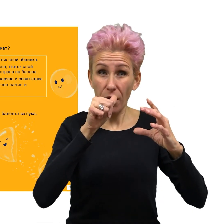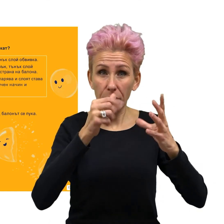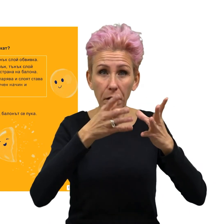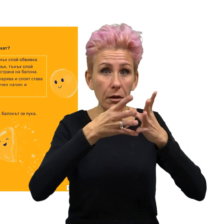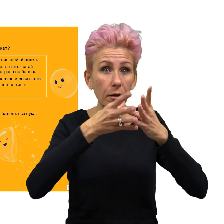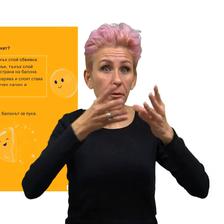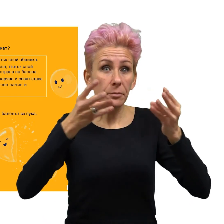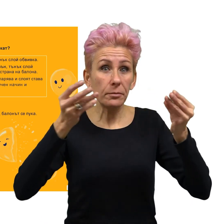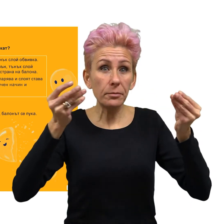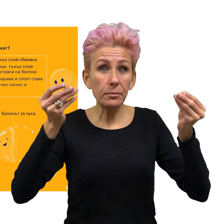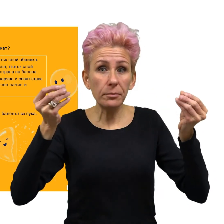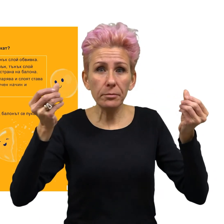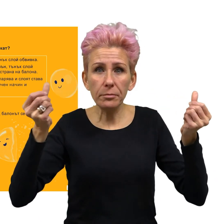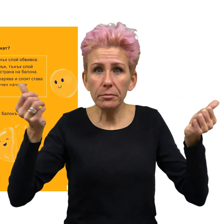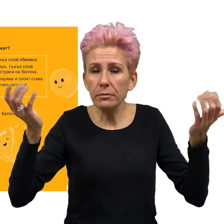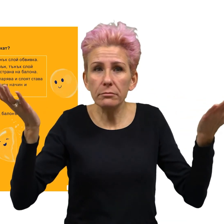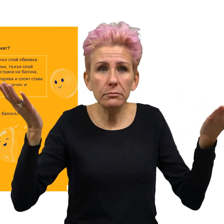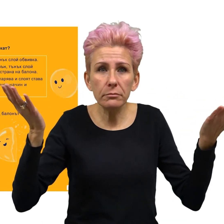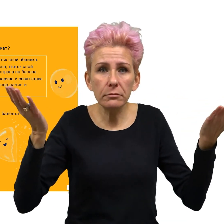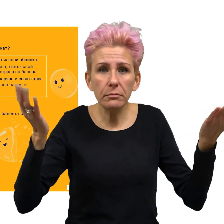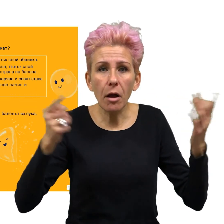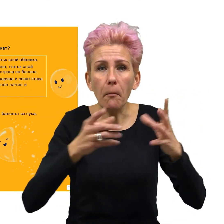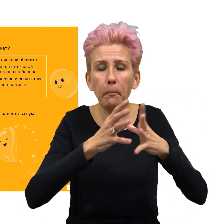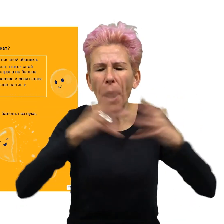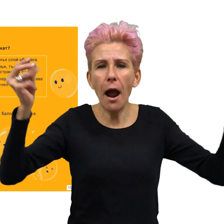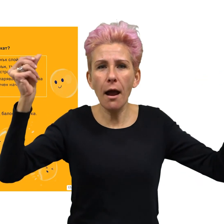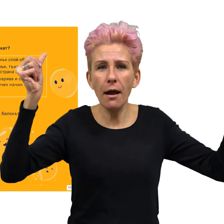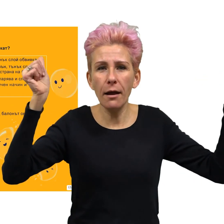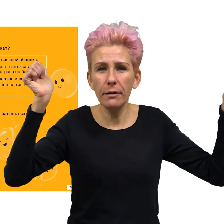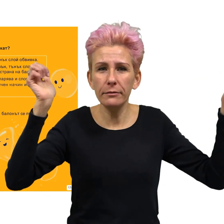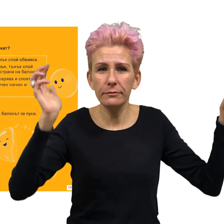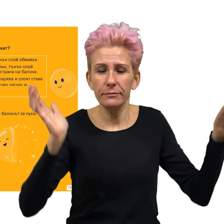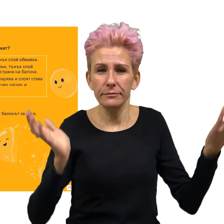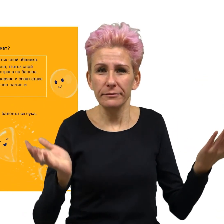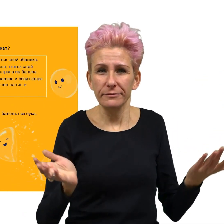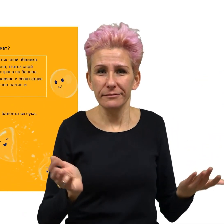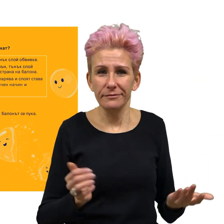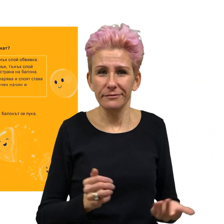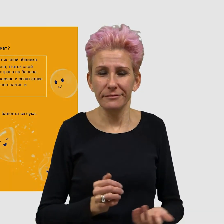Когато водата по средата се изпари напълно, балонът се пука.